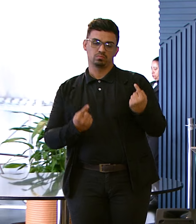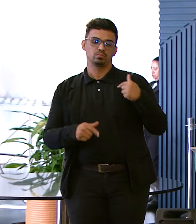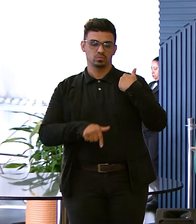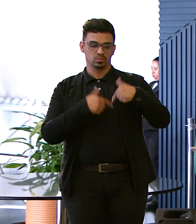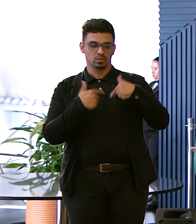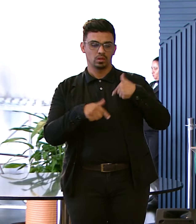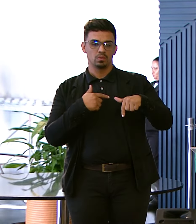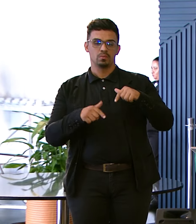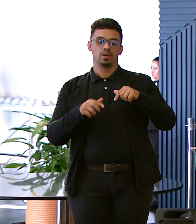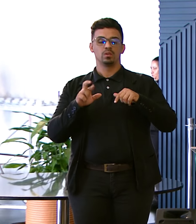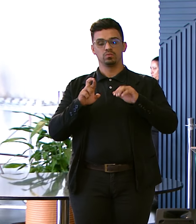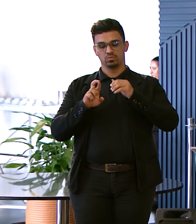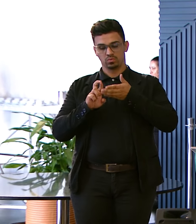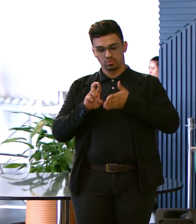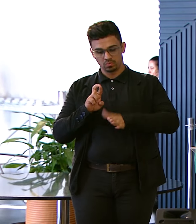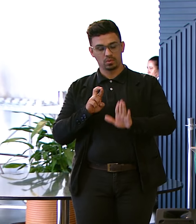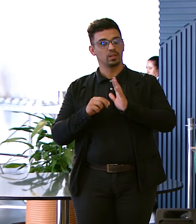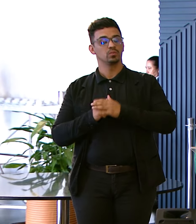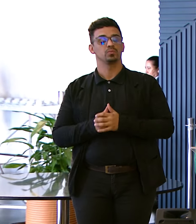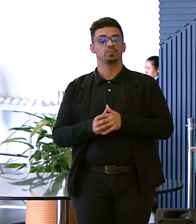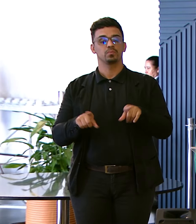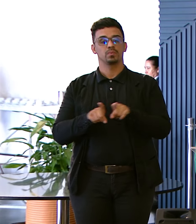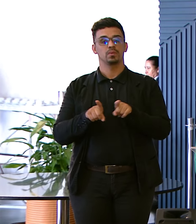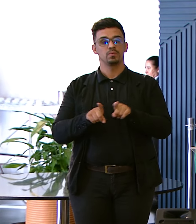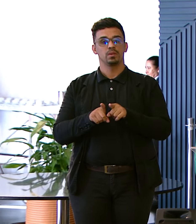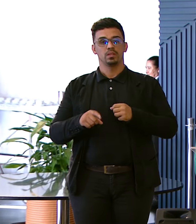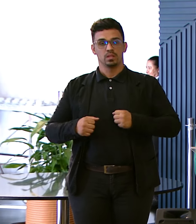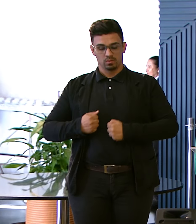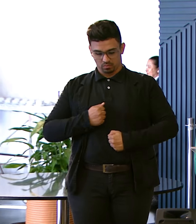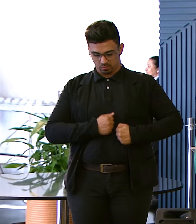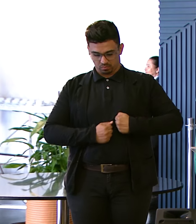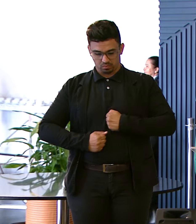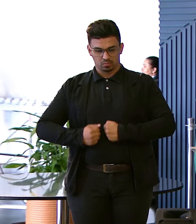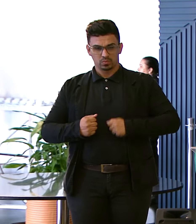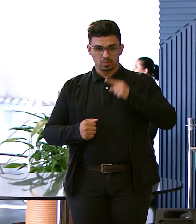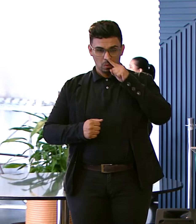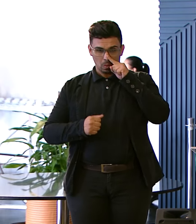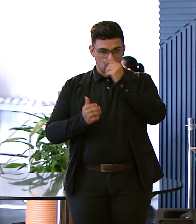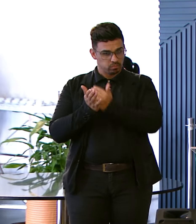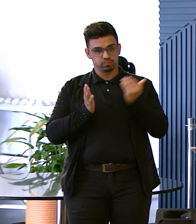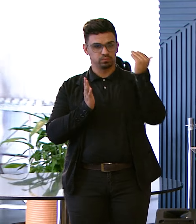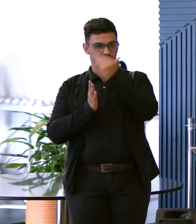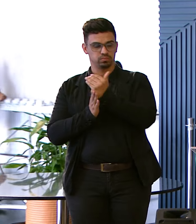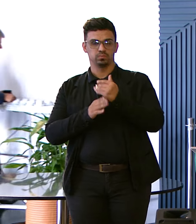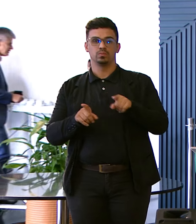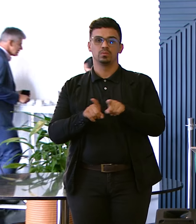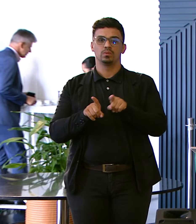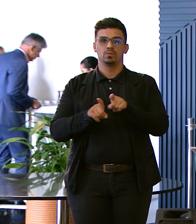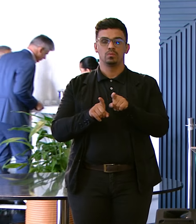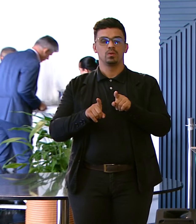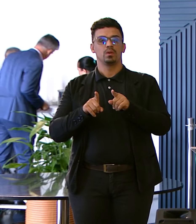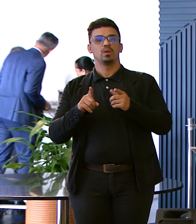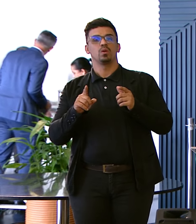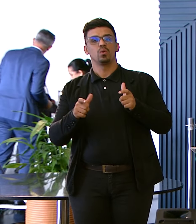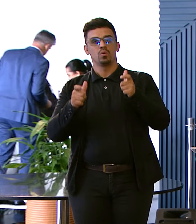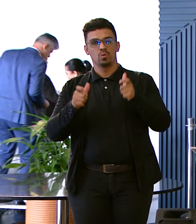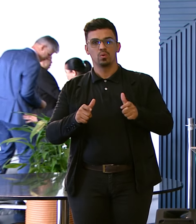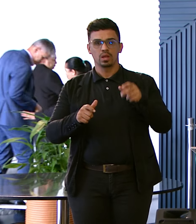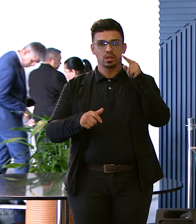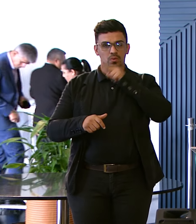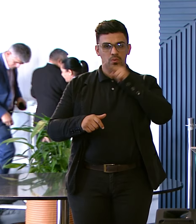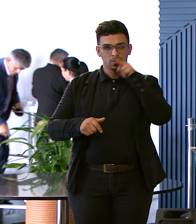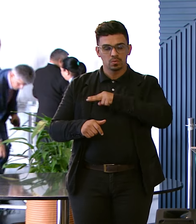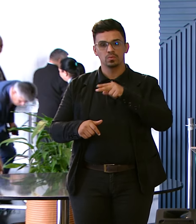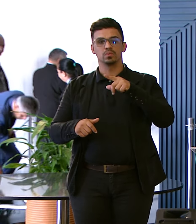trabalho De parto Temos um pré-natal De alto risco Ambulatório De paternidade Iniciamos um pré-natal